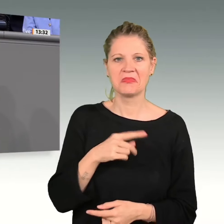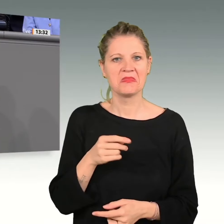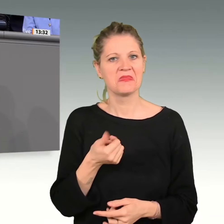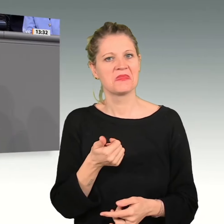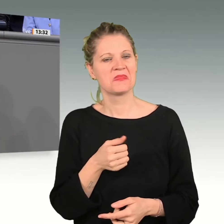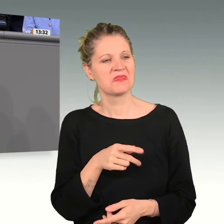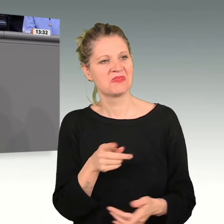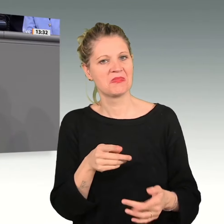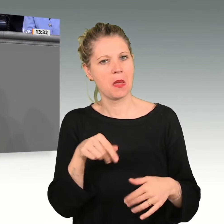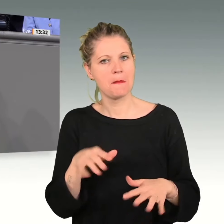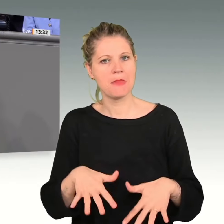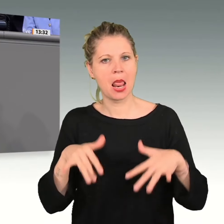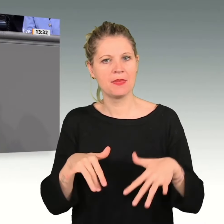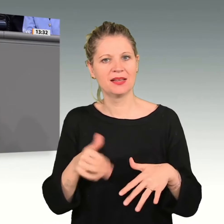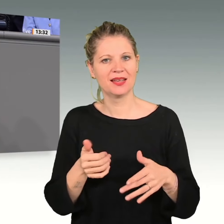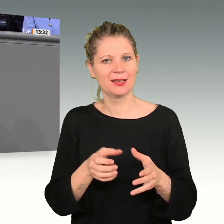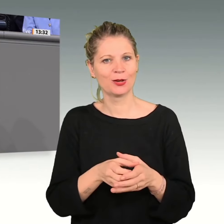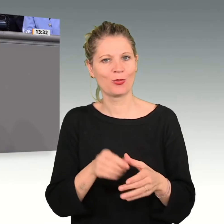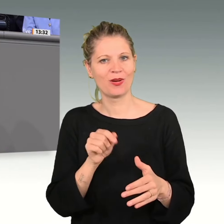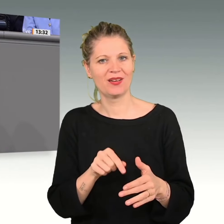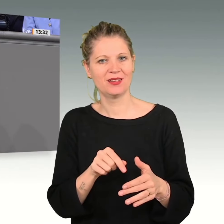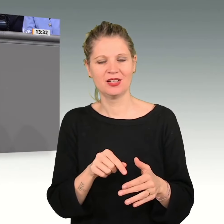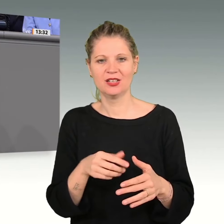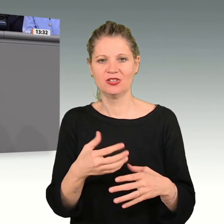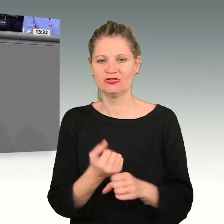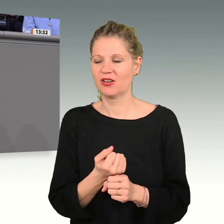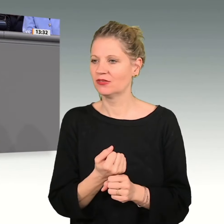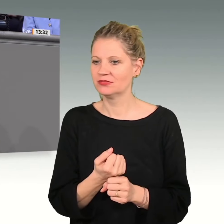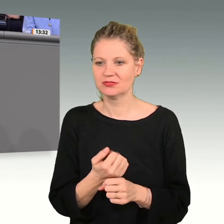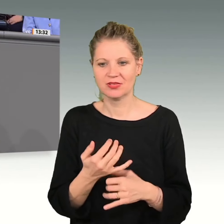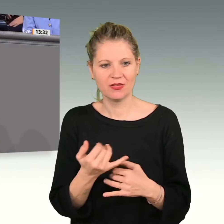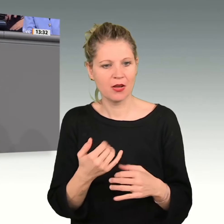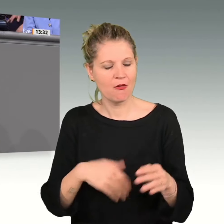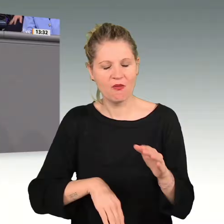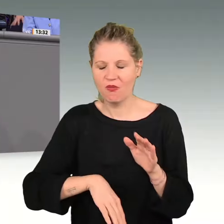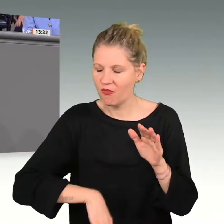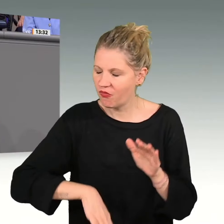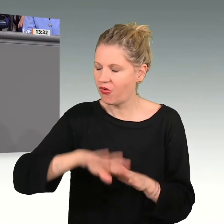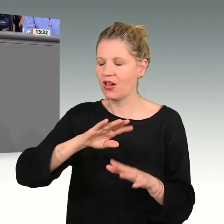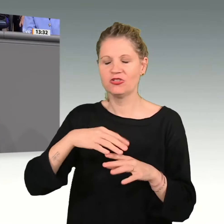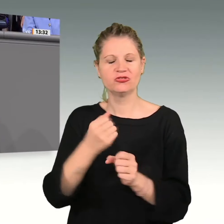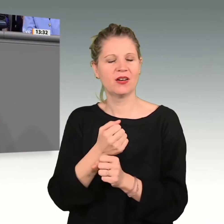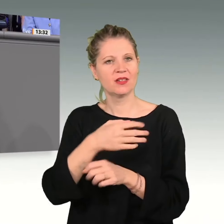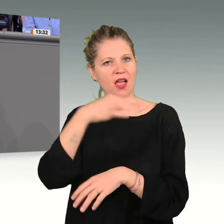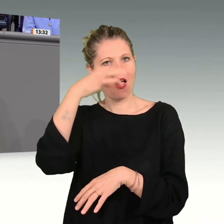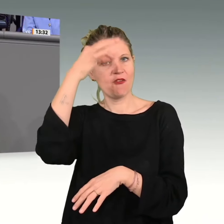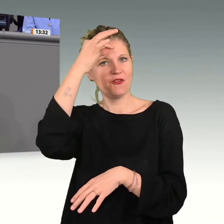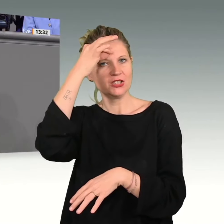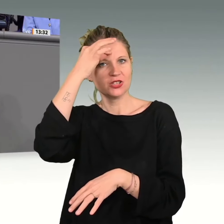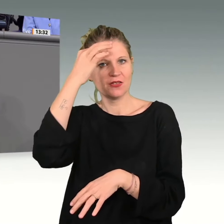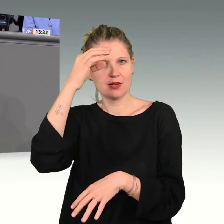Parlament es schafft, komplett wissenschaftliche Erkenntnisse zu ignorieren und